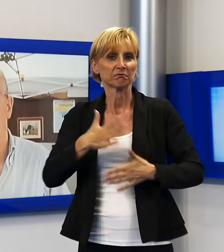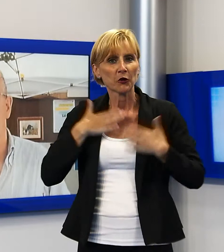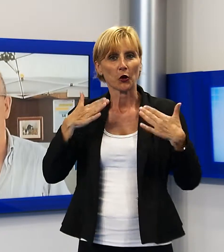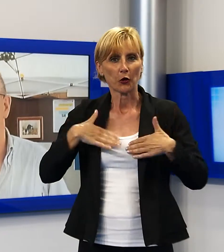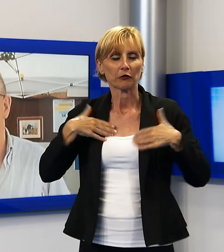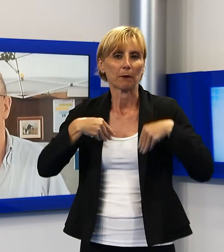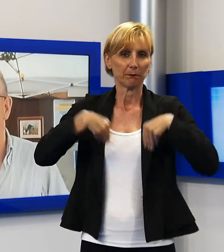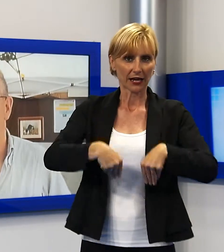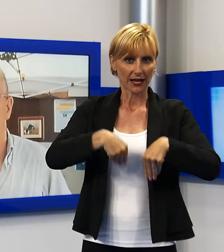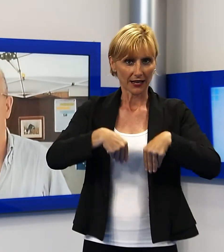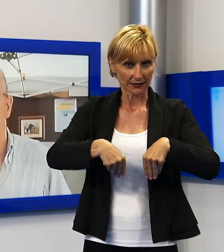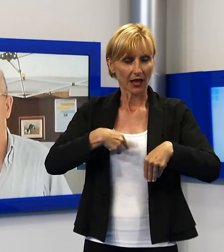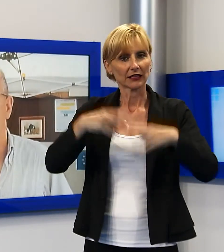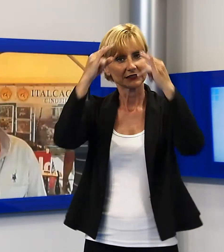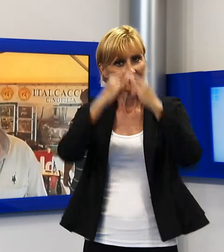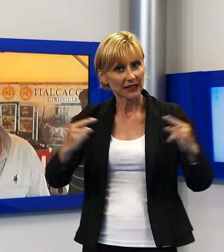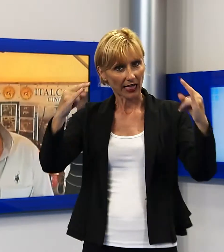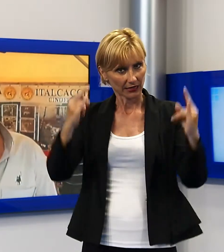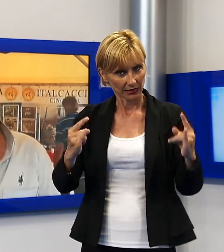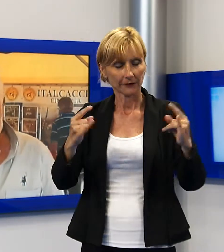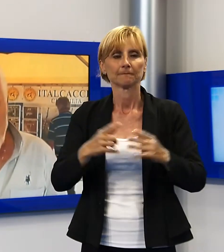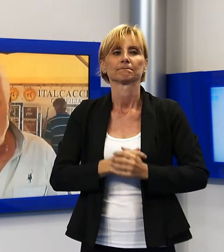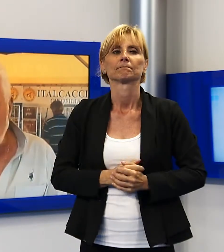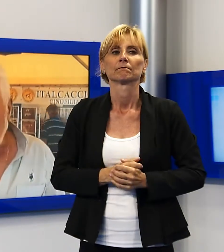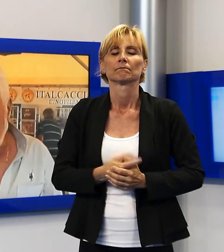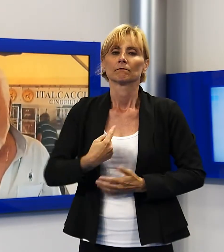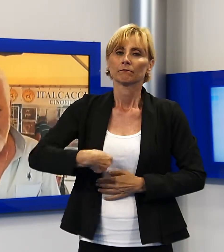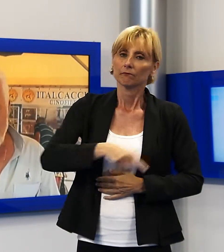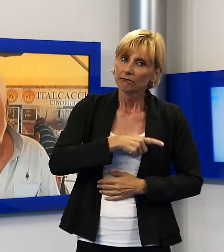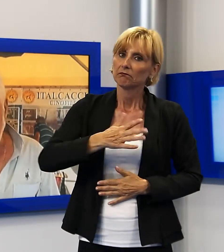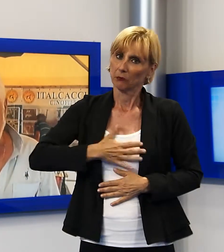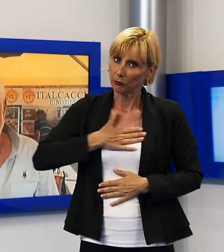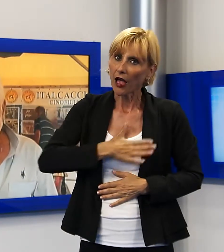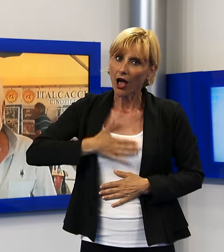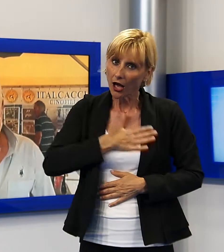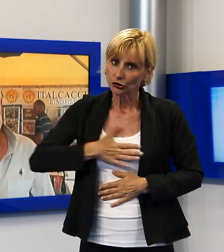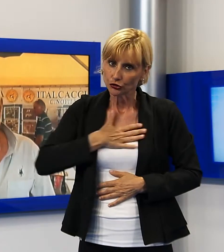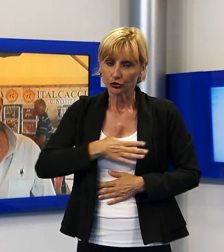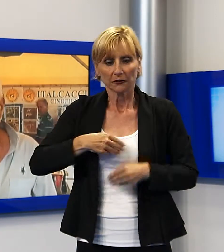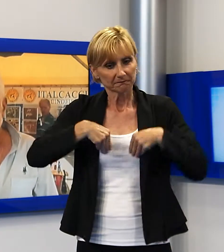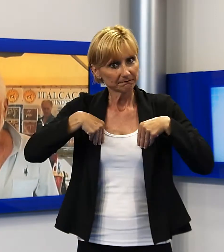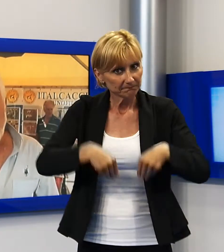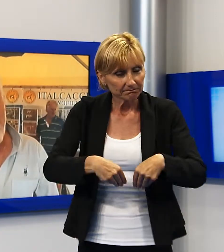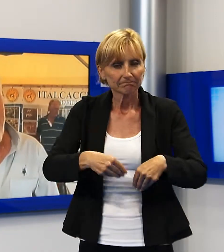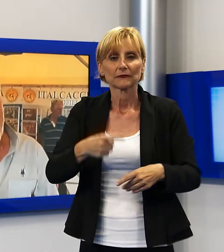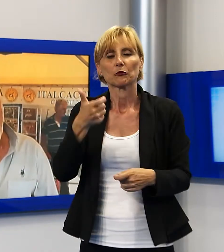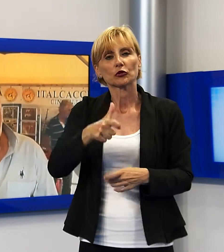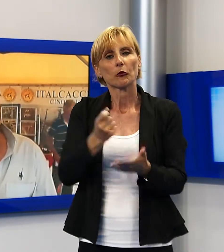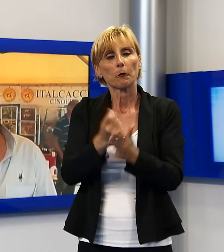nostro stand. Come Talcaccia abbiamo aderito con piacere a questa iniziativa perché è una cosa importante per la